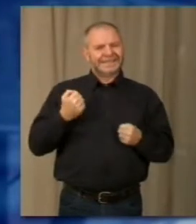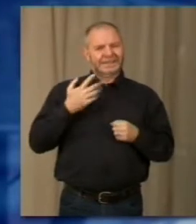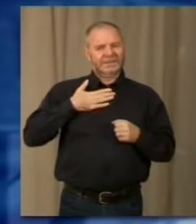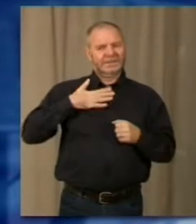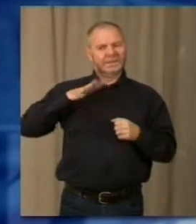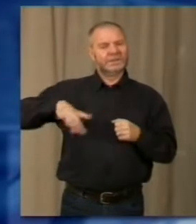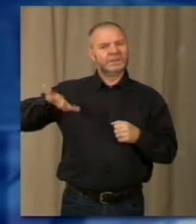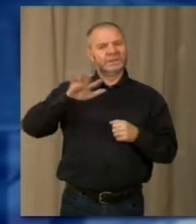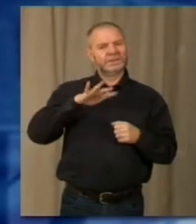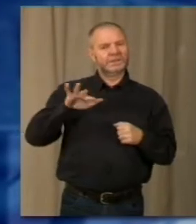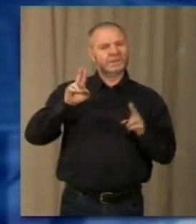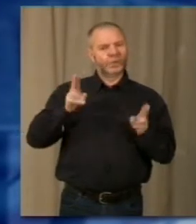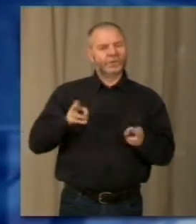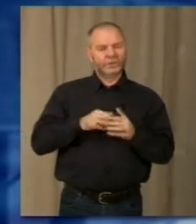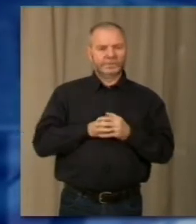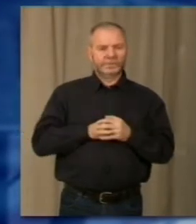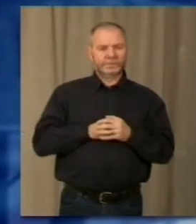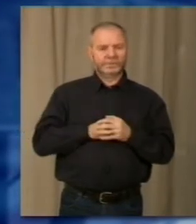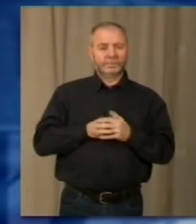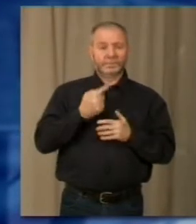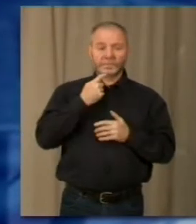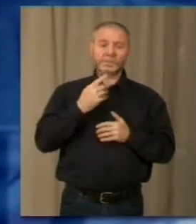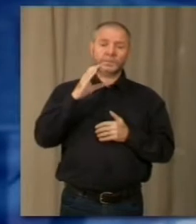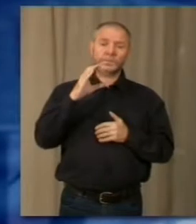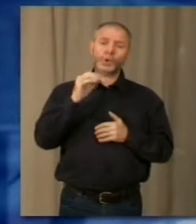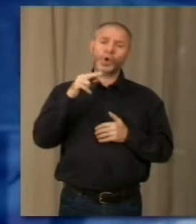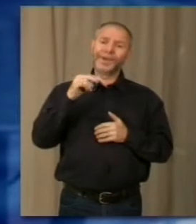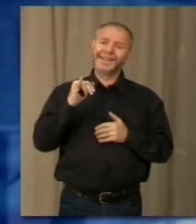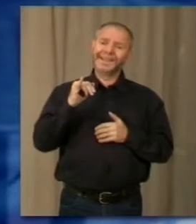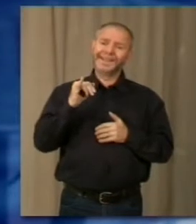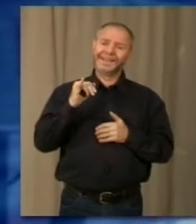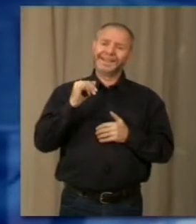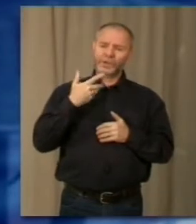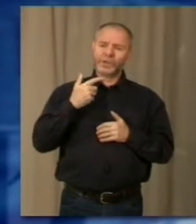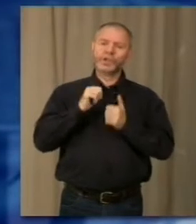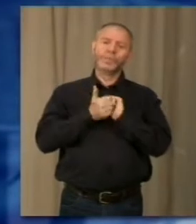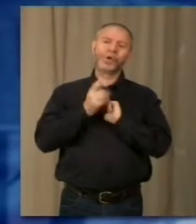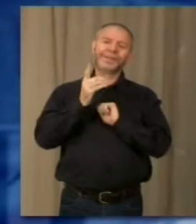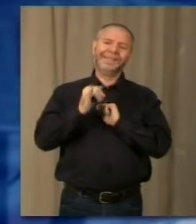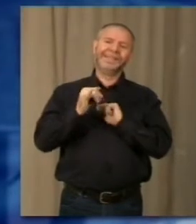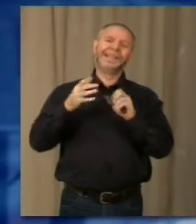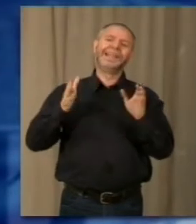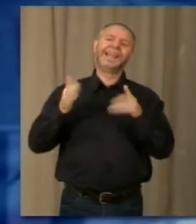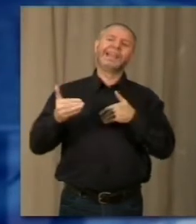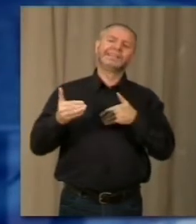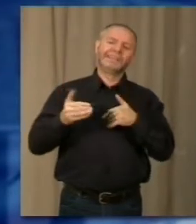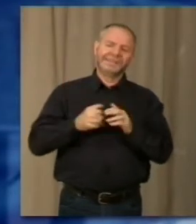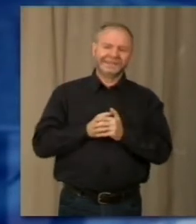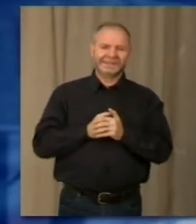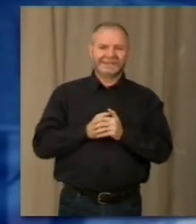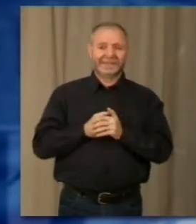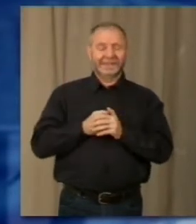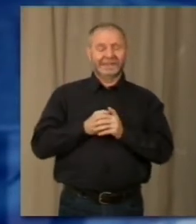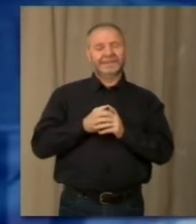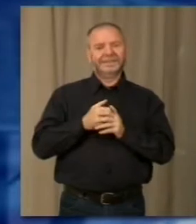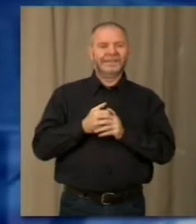provincia? Sì, il CONI sta attivando un nuovo progetto che si chiama Sport di classe. È un progetto che